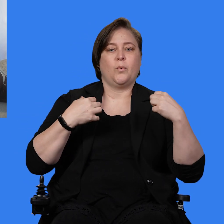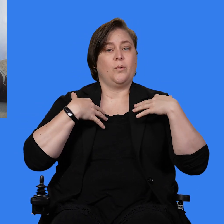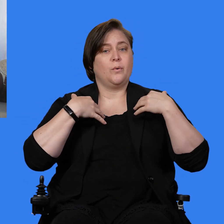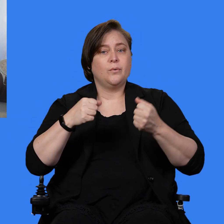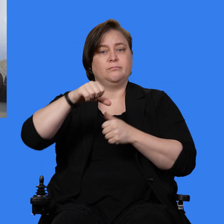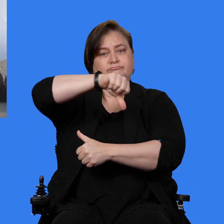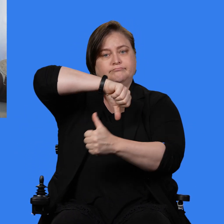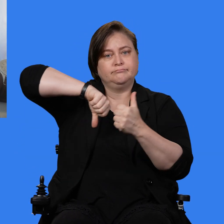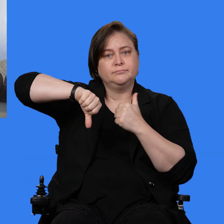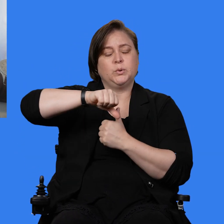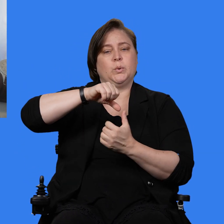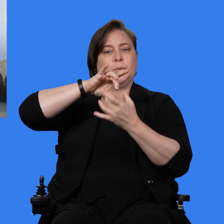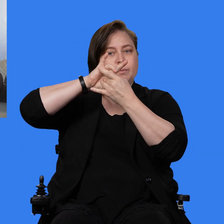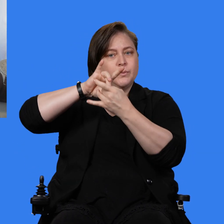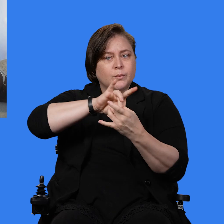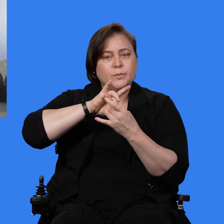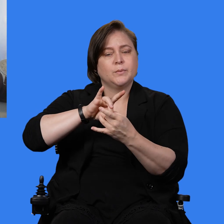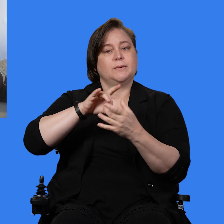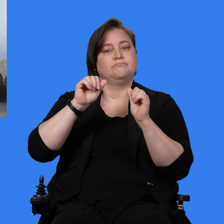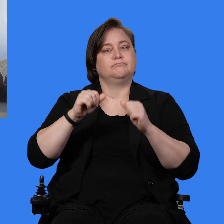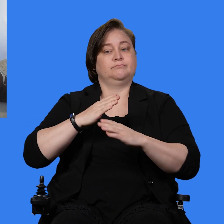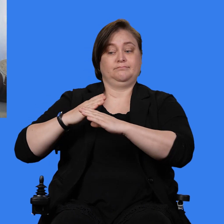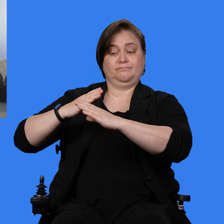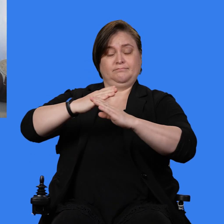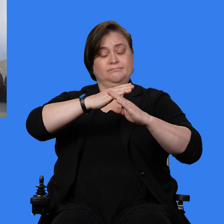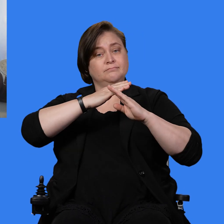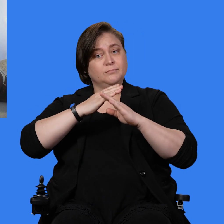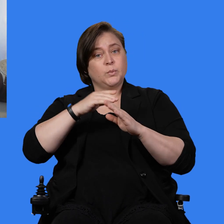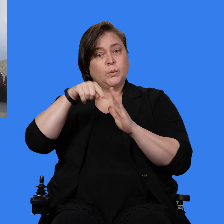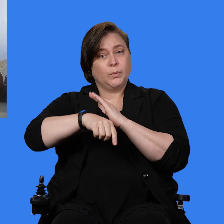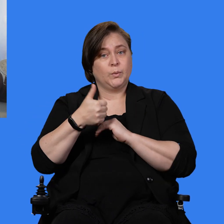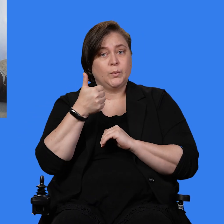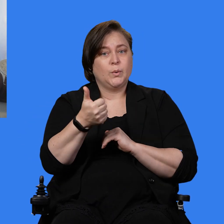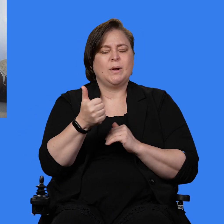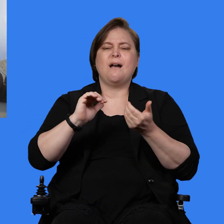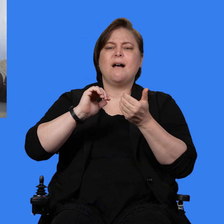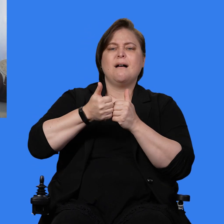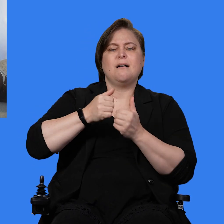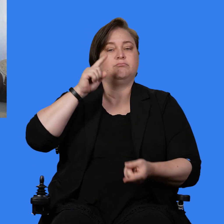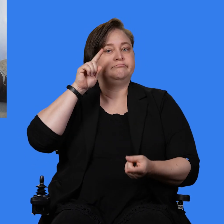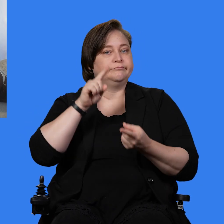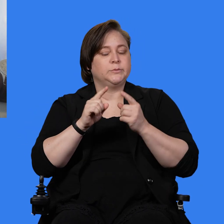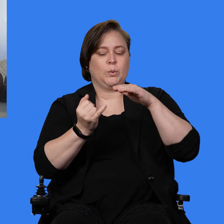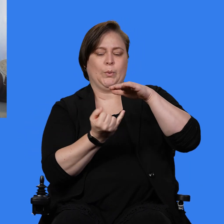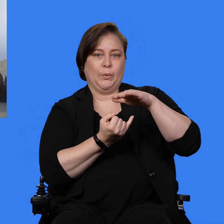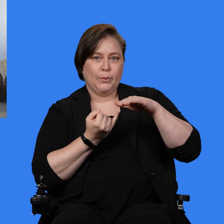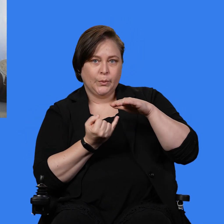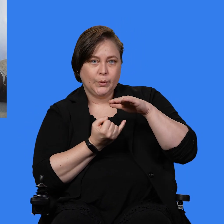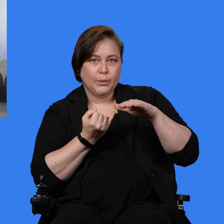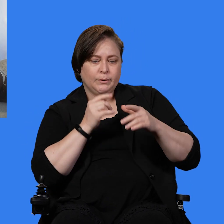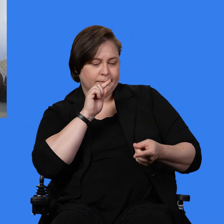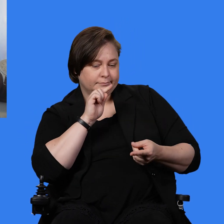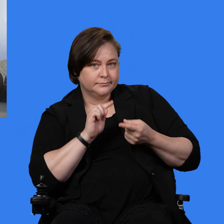y saludables pueden proteger contra el suicidio al reducir el aislamiento y promover las estrategias para sobrellevar los problemas.